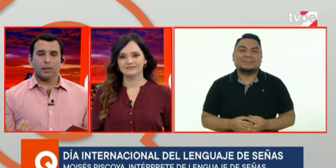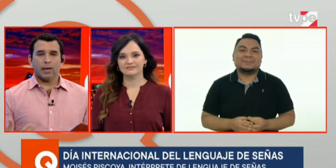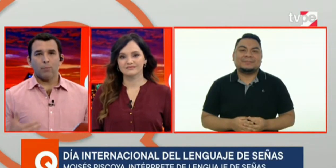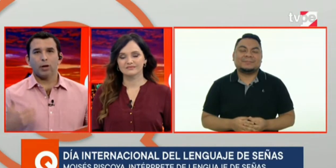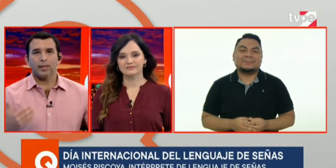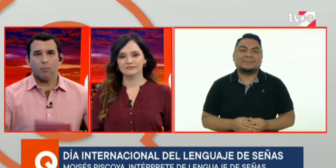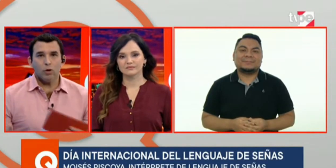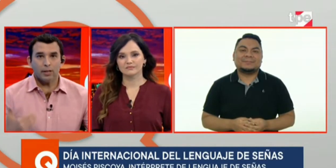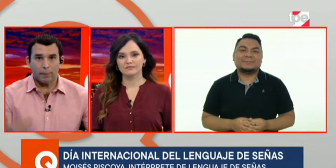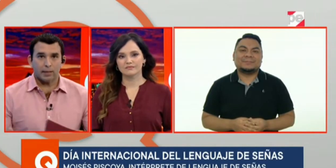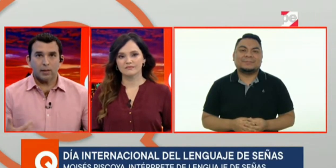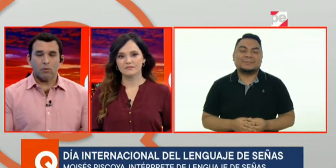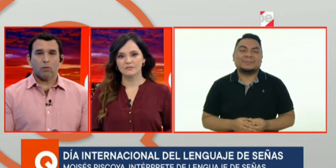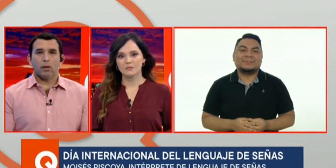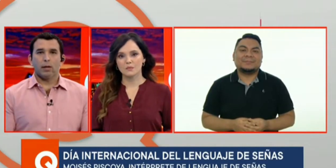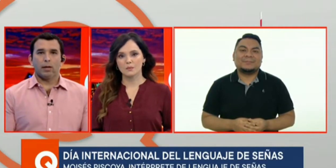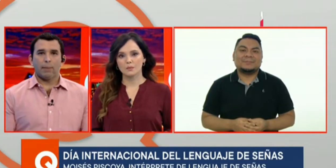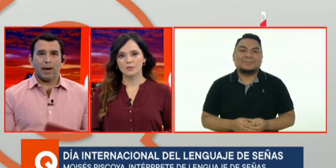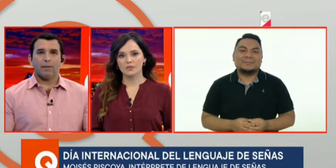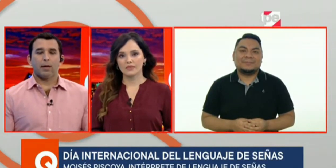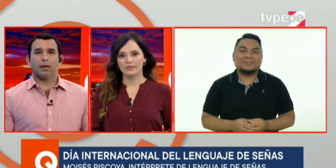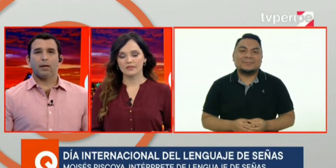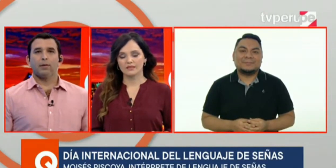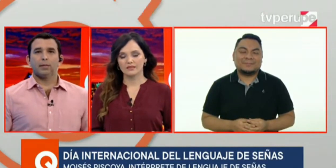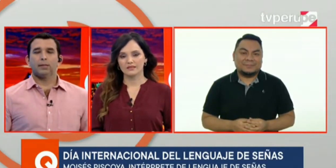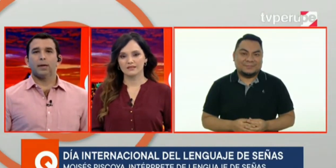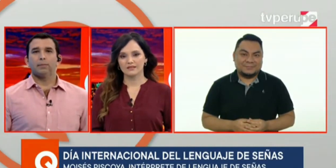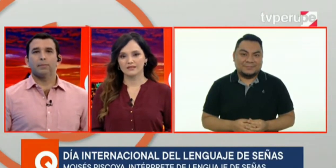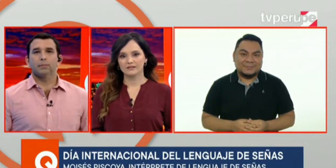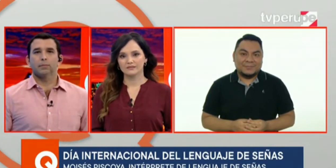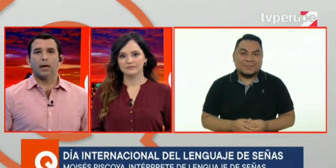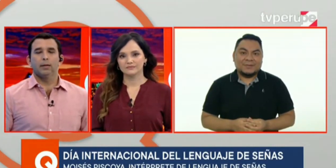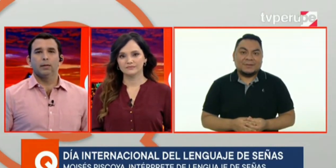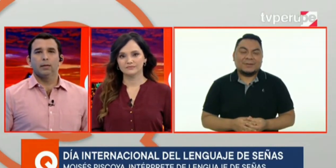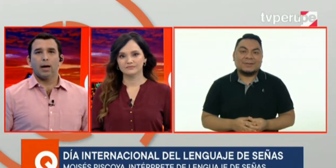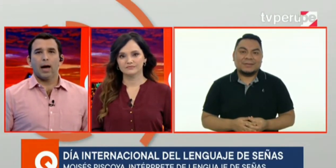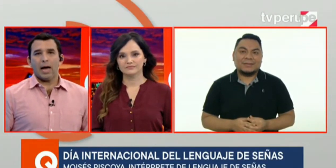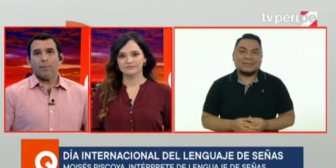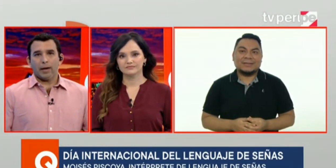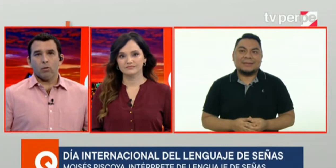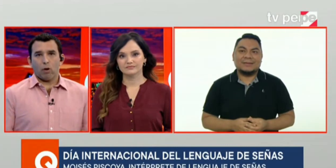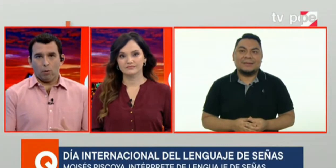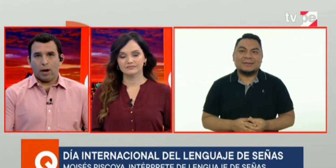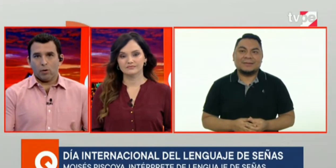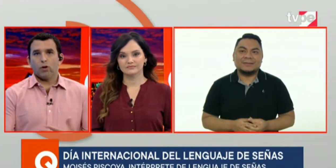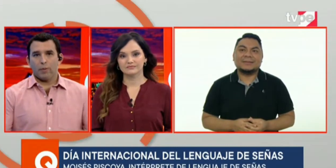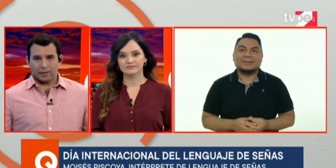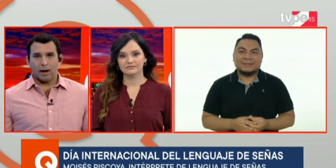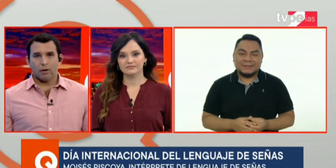digamos, que sea muy interpretativo la palabra que vas a hacer? O sea, hay, imagino, un vocabulario universal, ¿no?